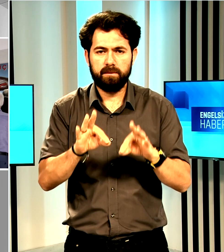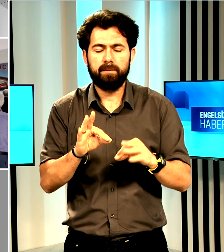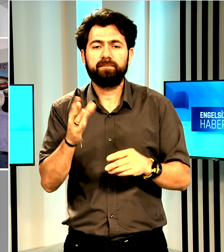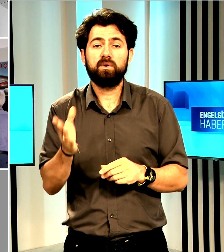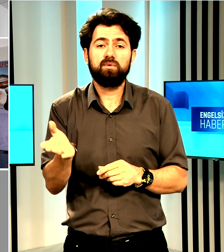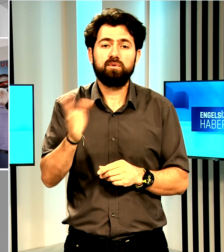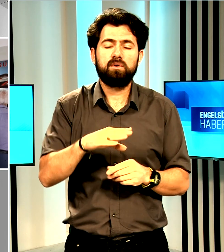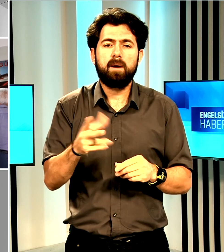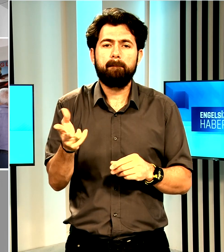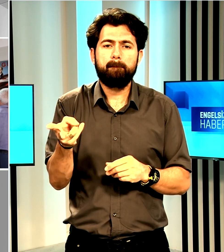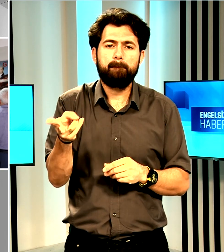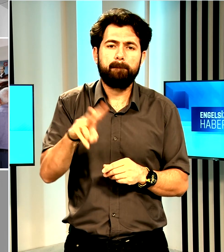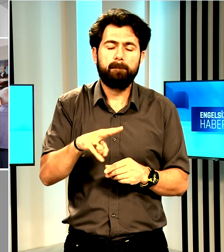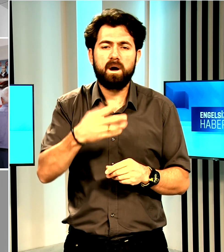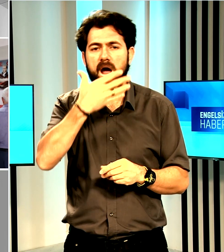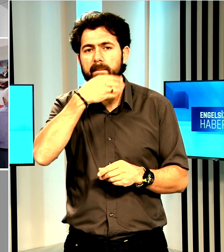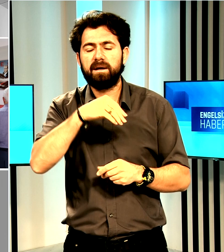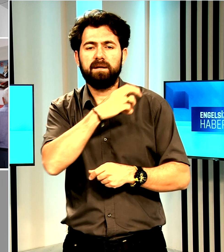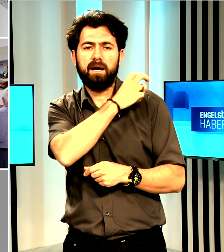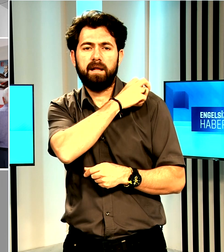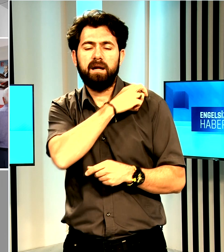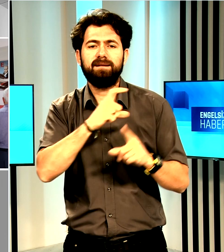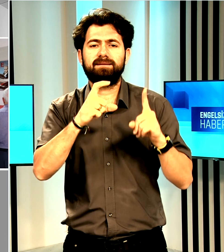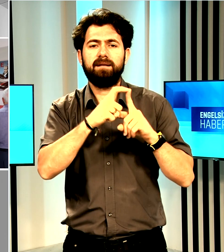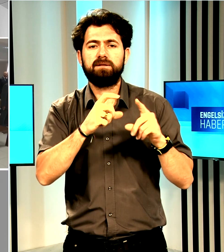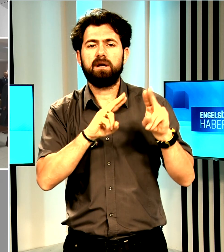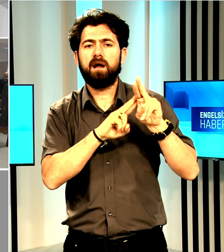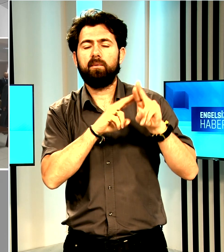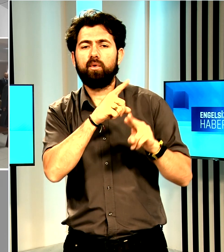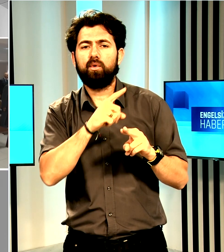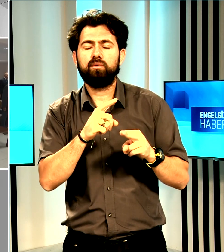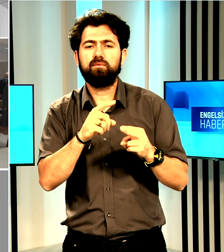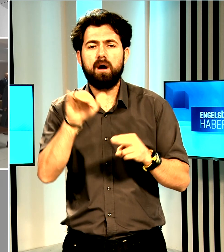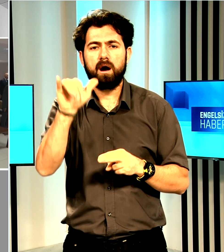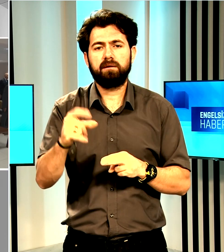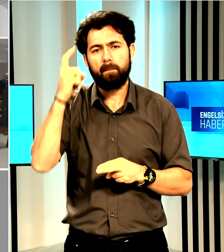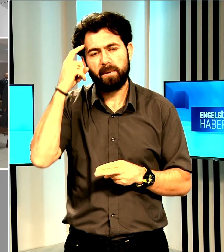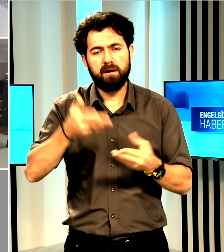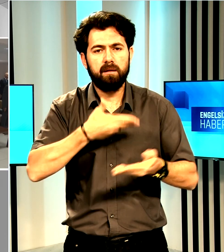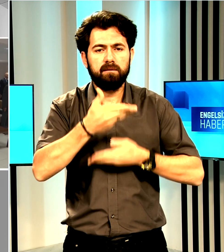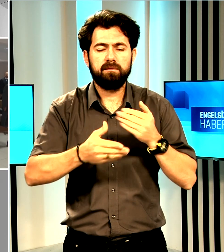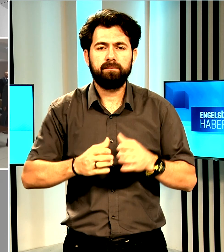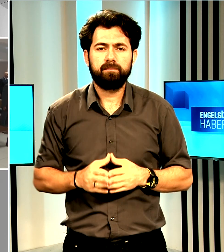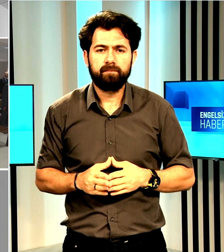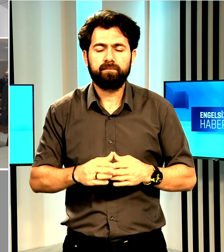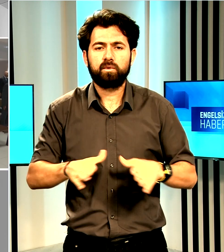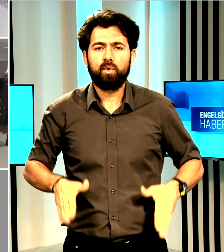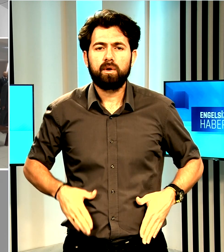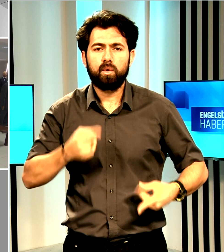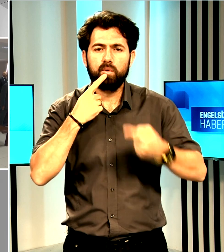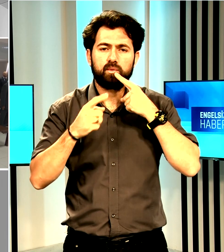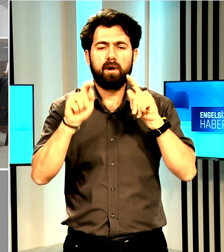merhum emekli Tümgeneral Daniş Karabelen'in biyografisi okundu. Törende konuşan